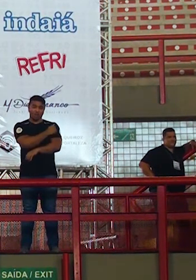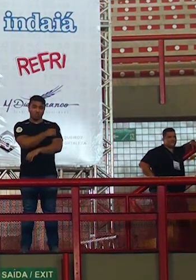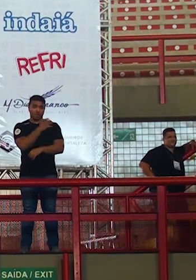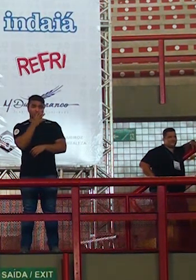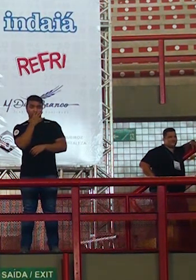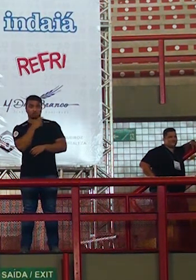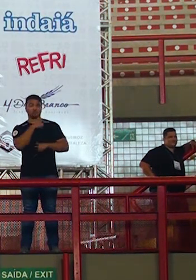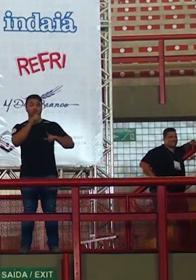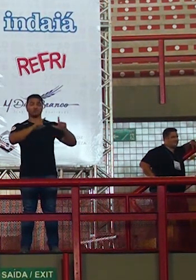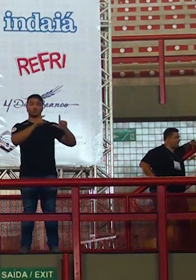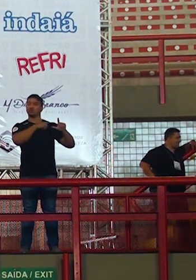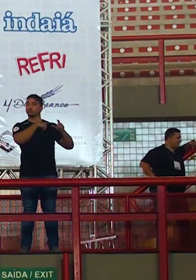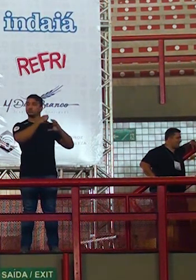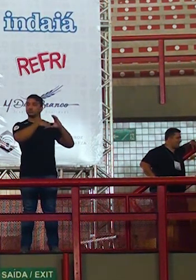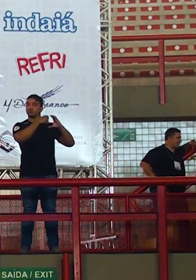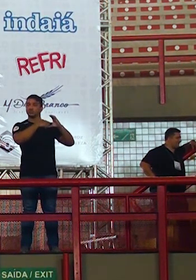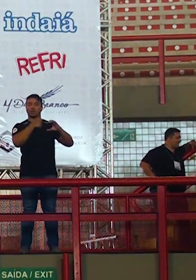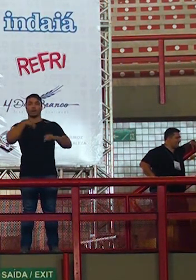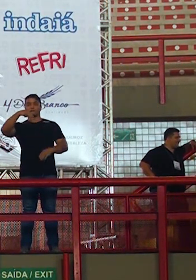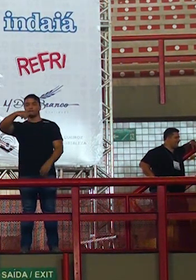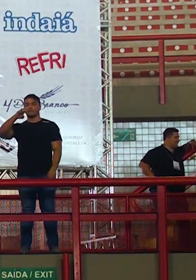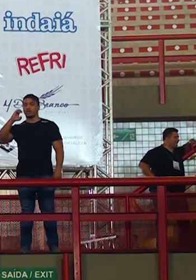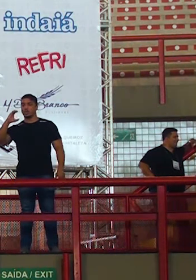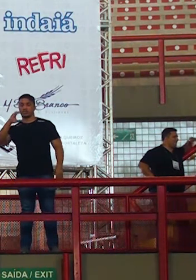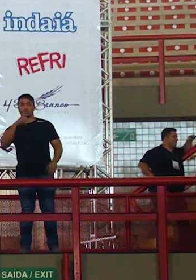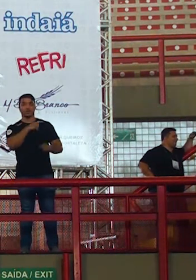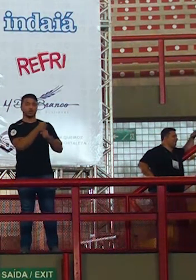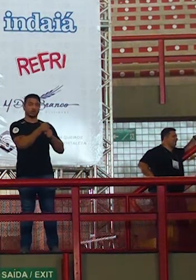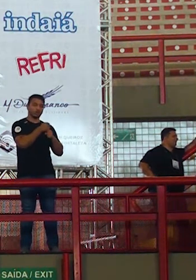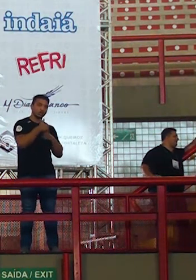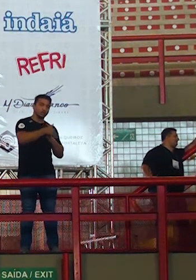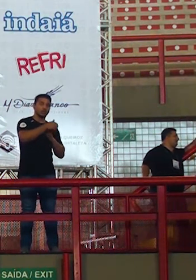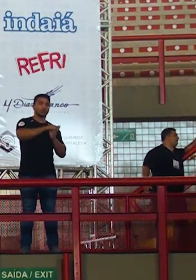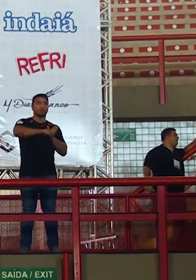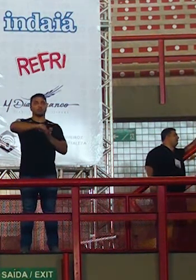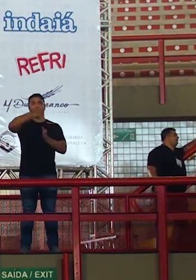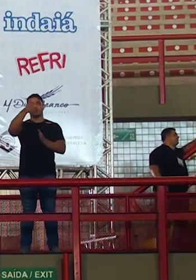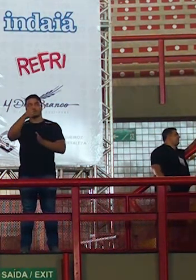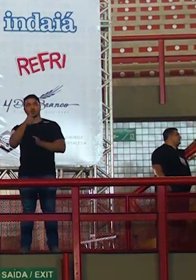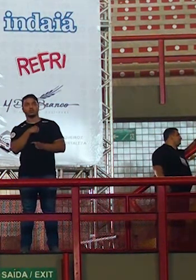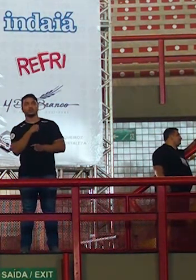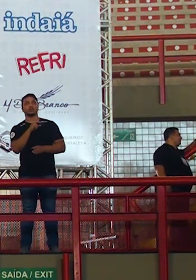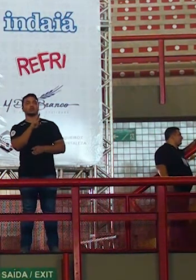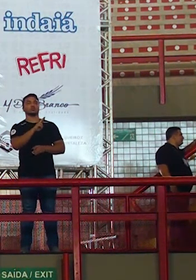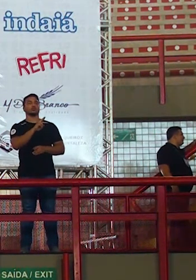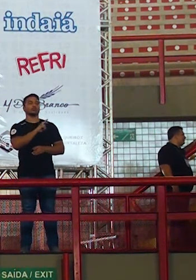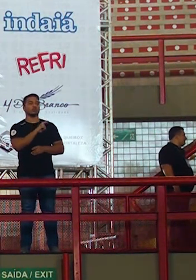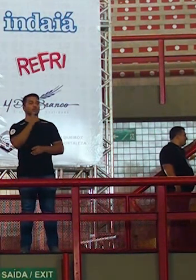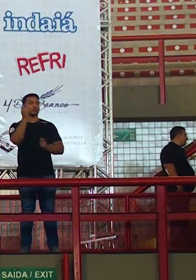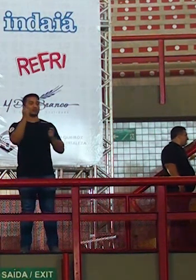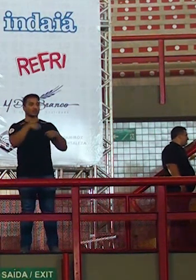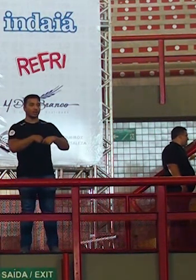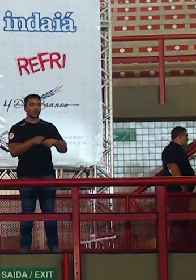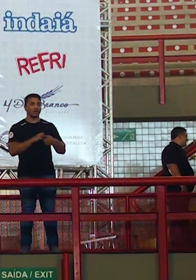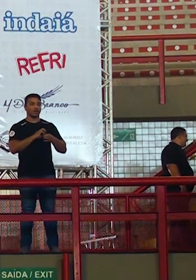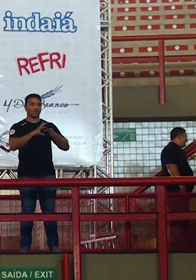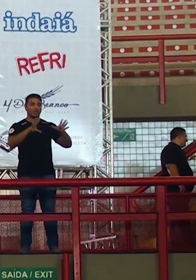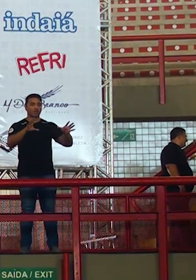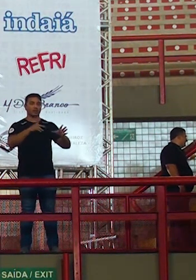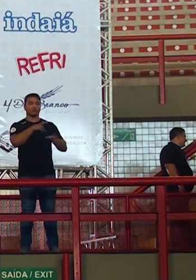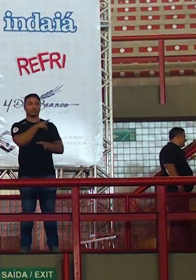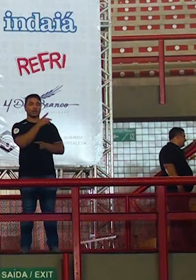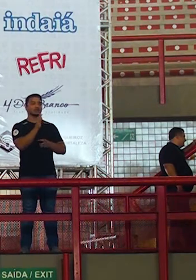poderia colocar o MEC este ano pela primeira vez está dando uma oportunidade de